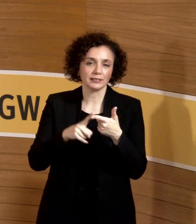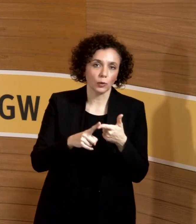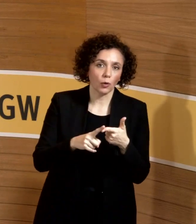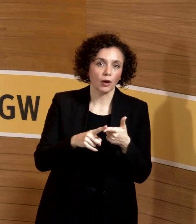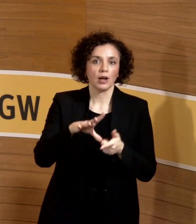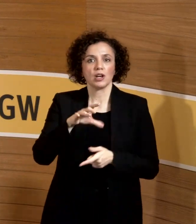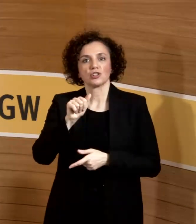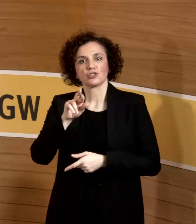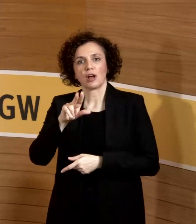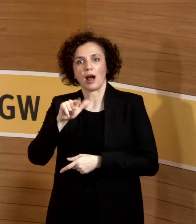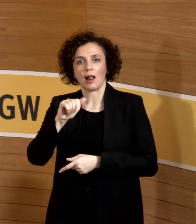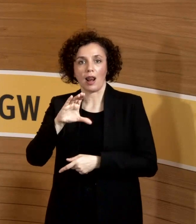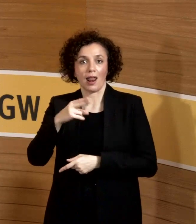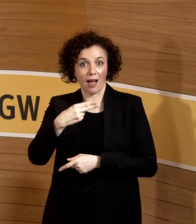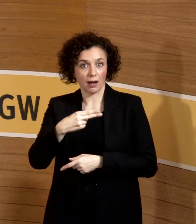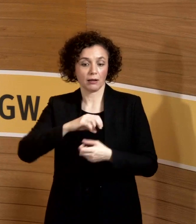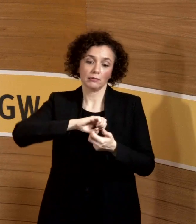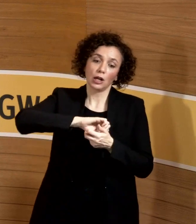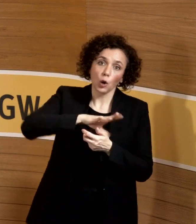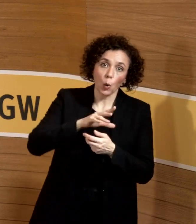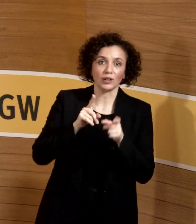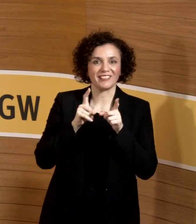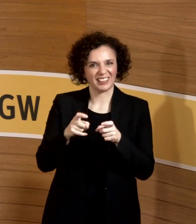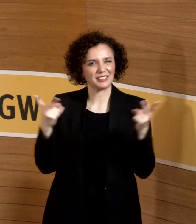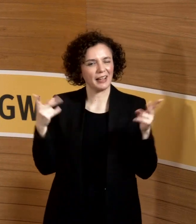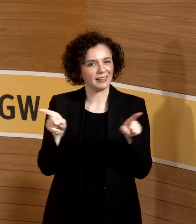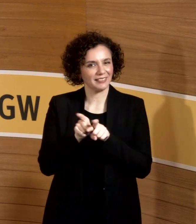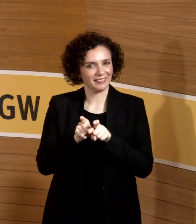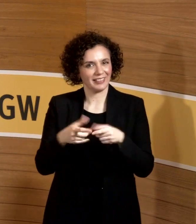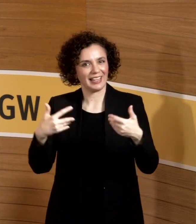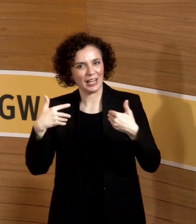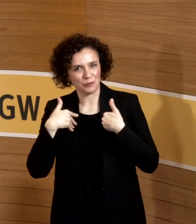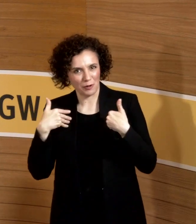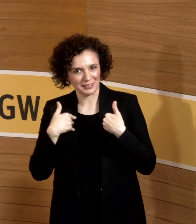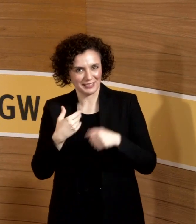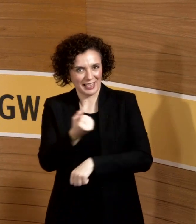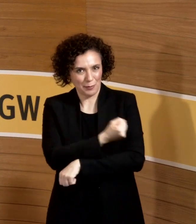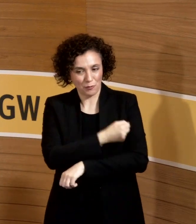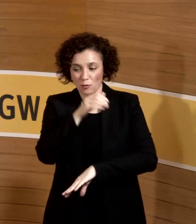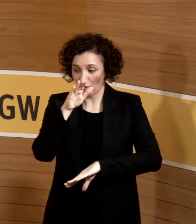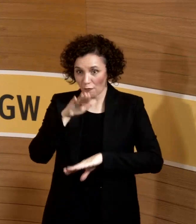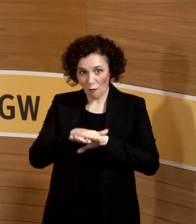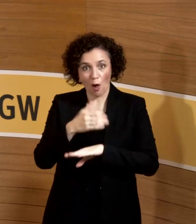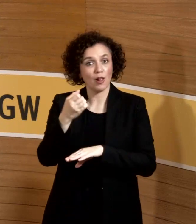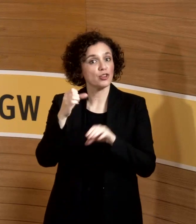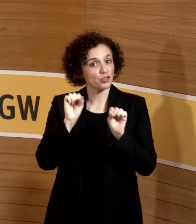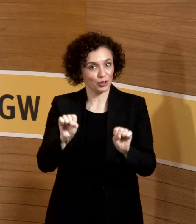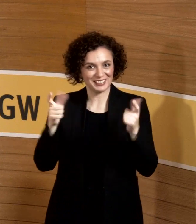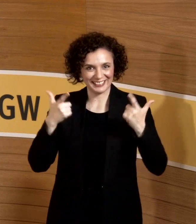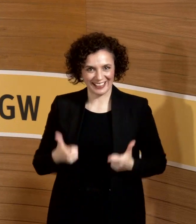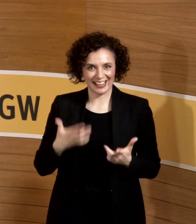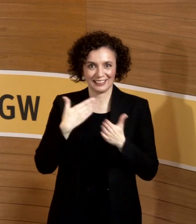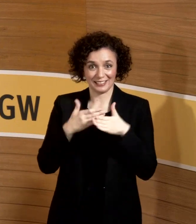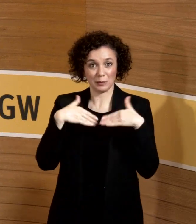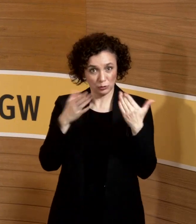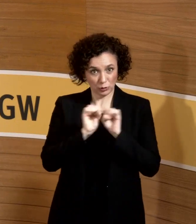auch. Da haben wir die Impfsituation so ein bisschen wie bei Influenza. Wir haben einen guten Schutz, aber keinen vollständigen. Da würde man dann sozusagen die